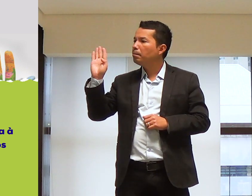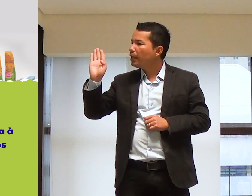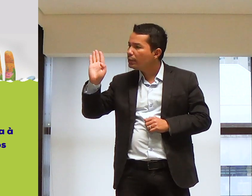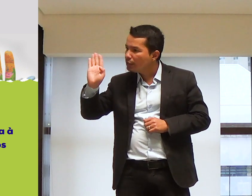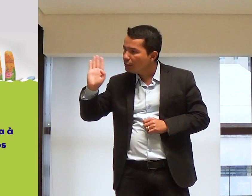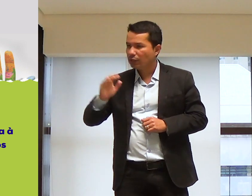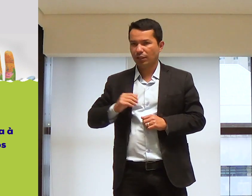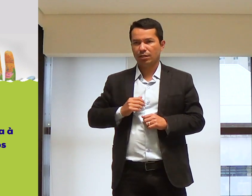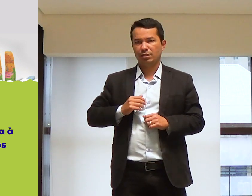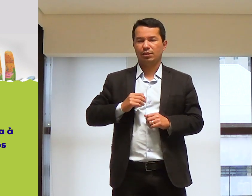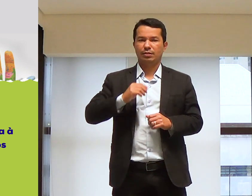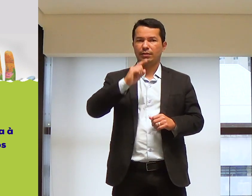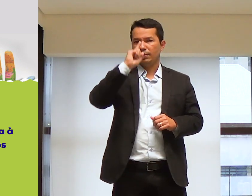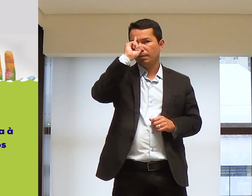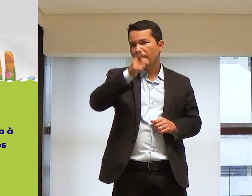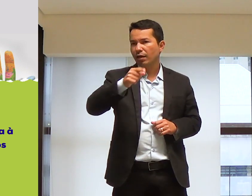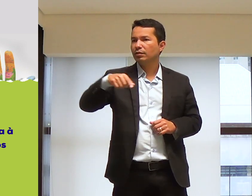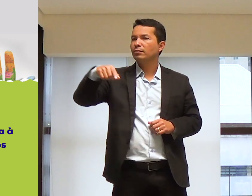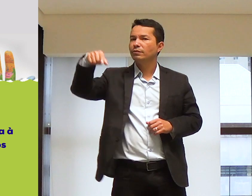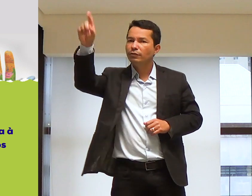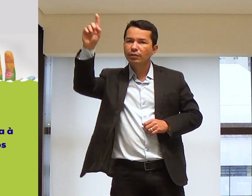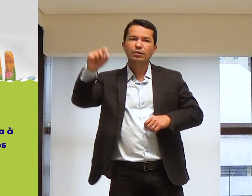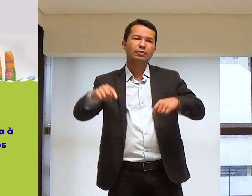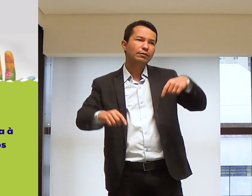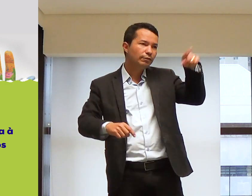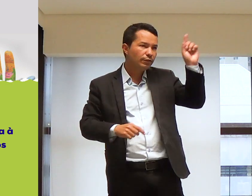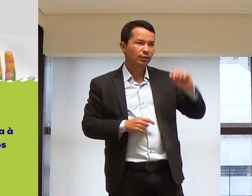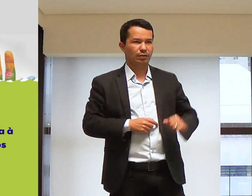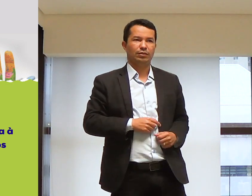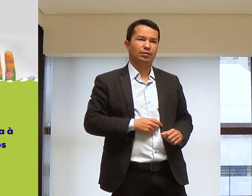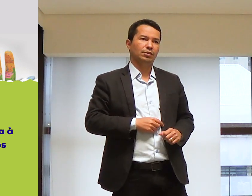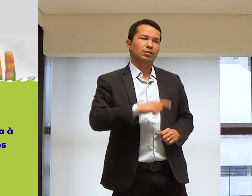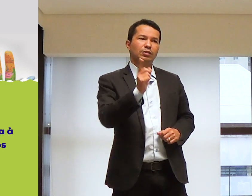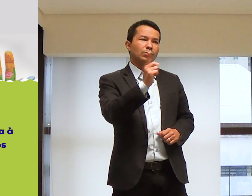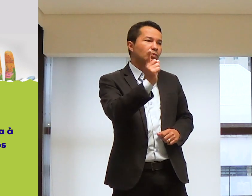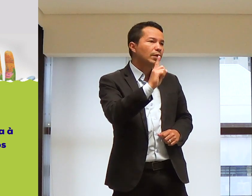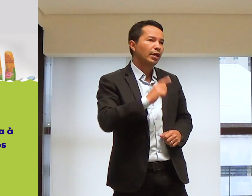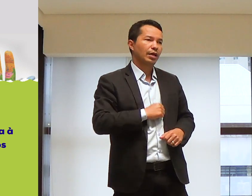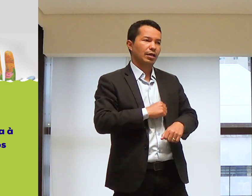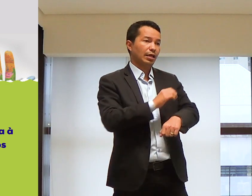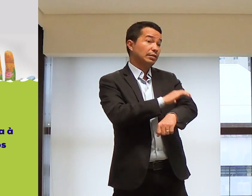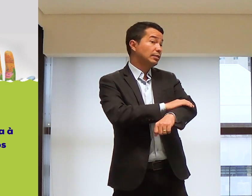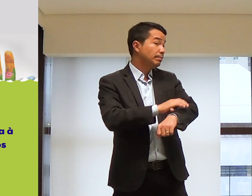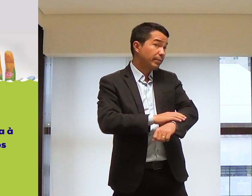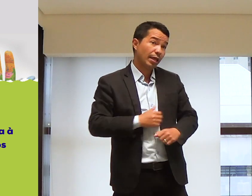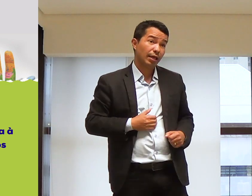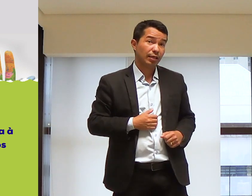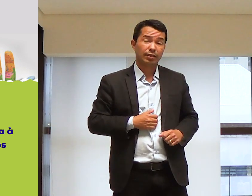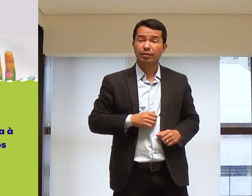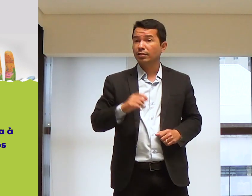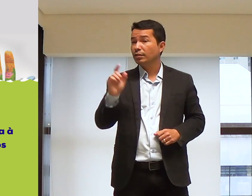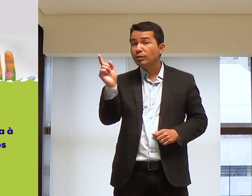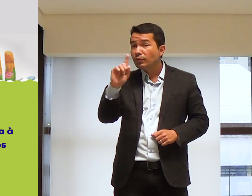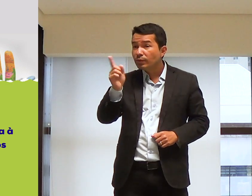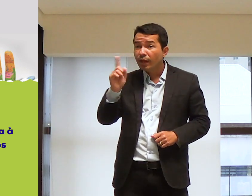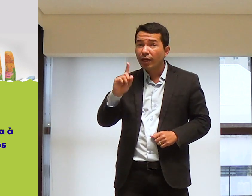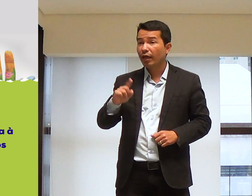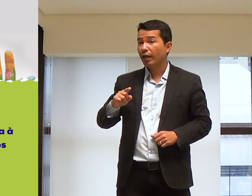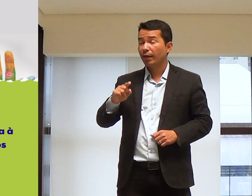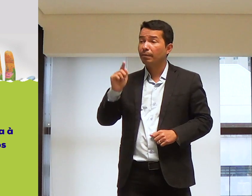não é a igreja Batista que manda você ir. Sim, não é a Assembleia que manda você